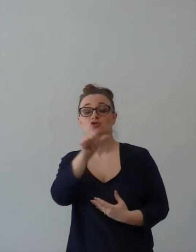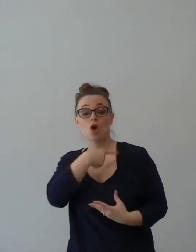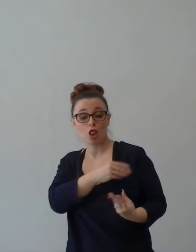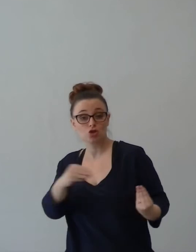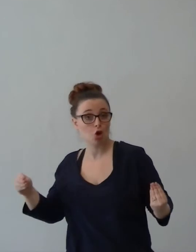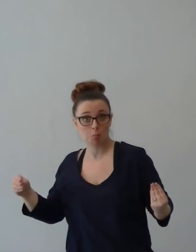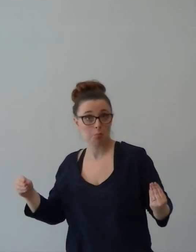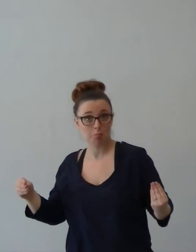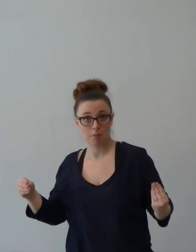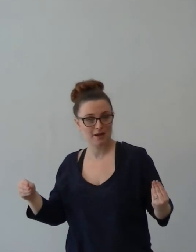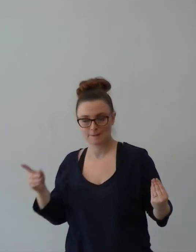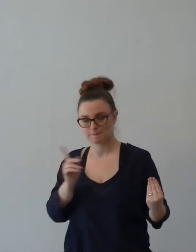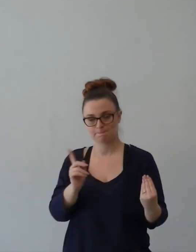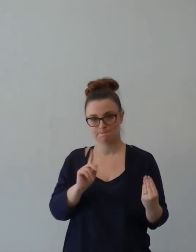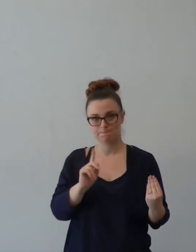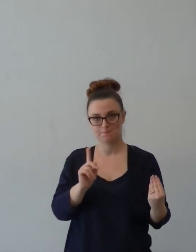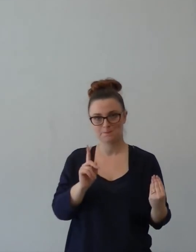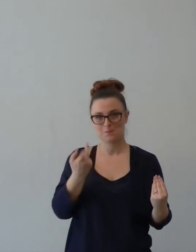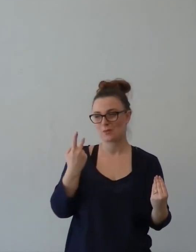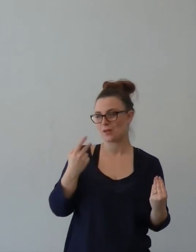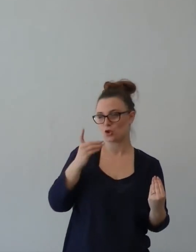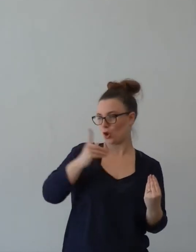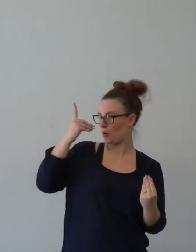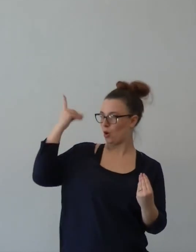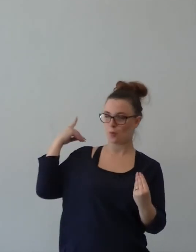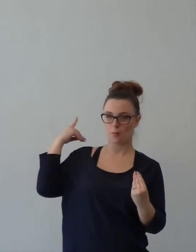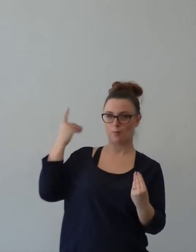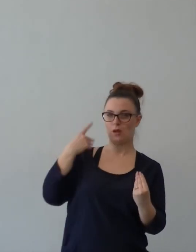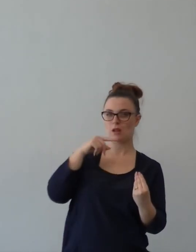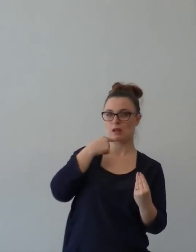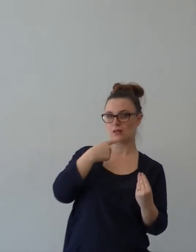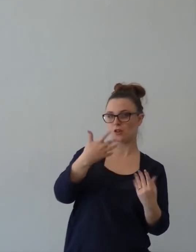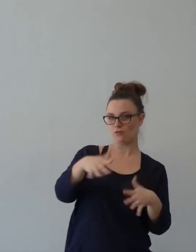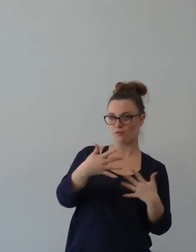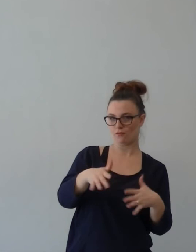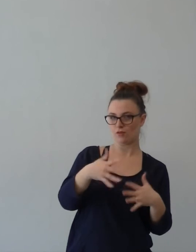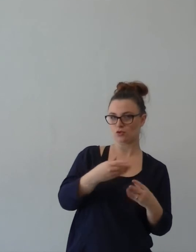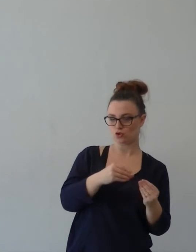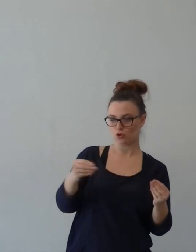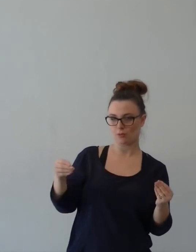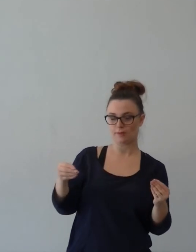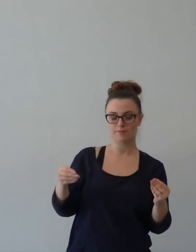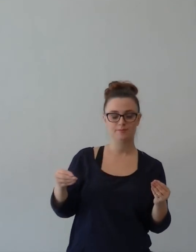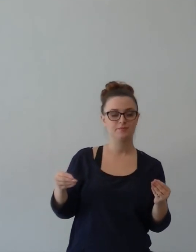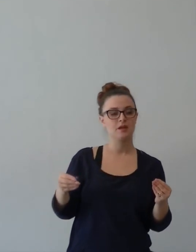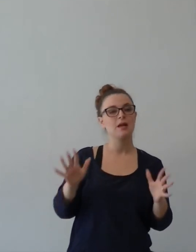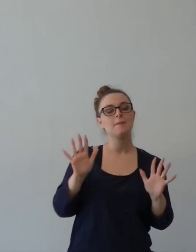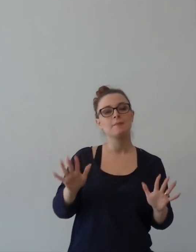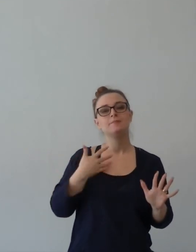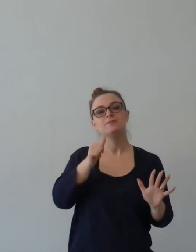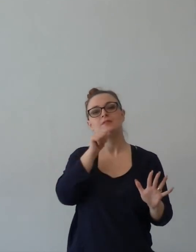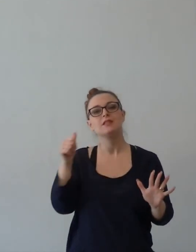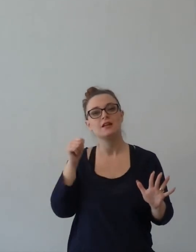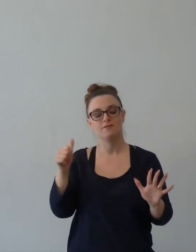precedenti due predicazioni, strumenti e materiali, ma è costruire il nostro